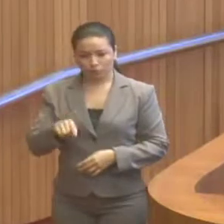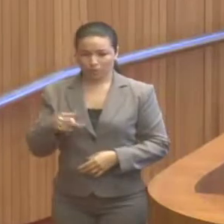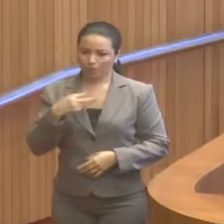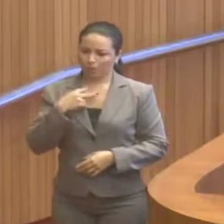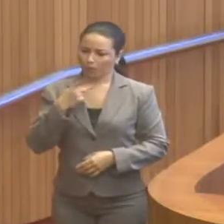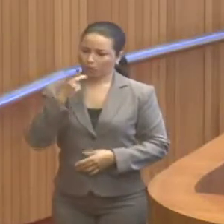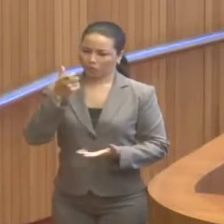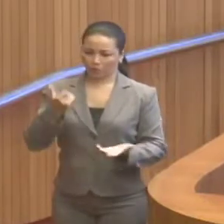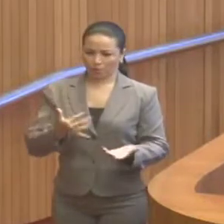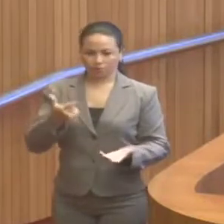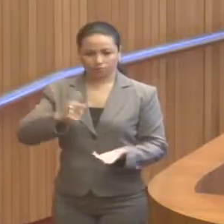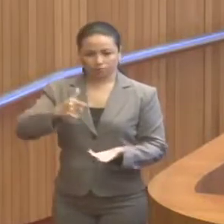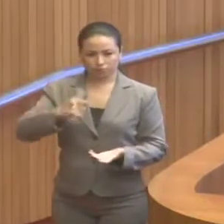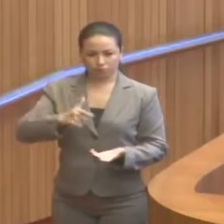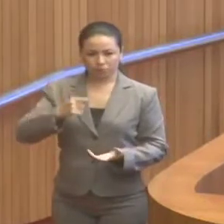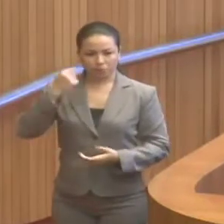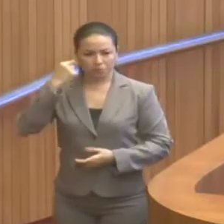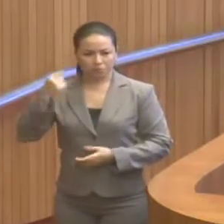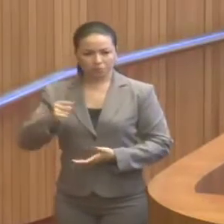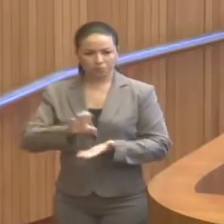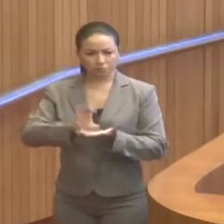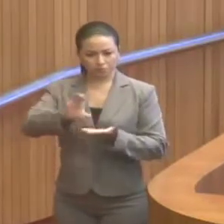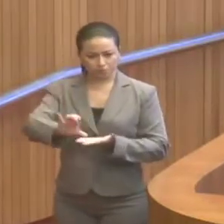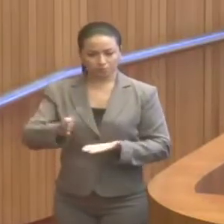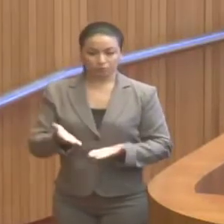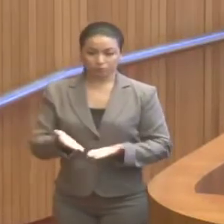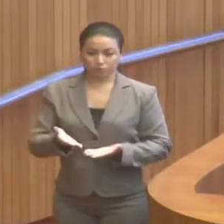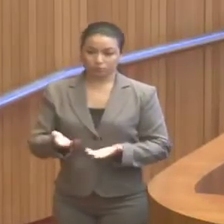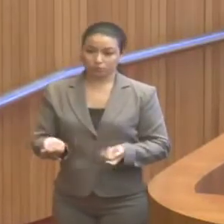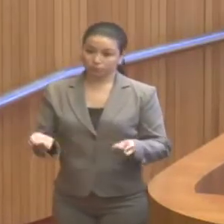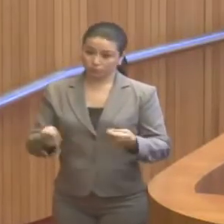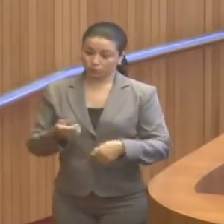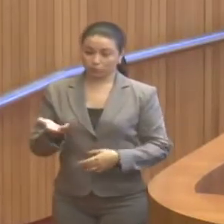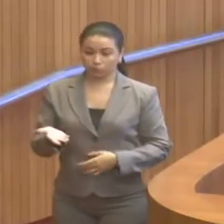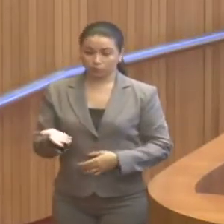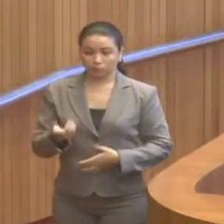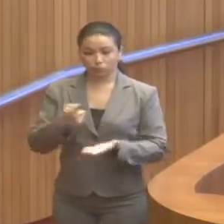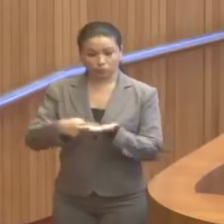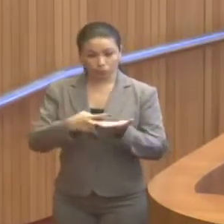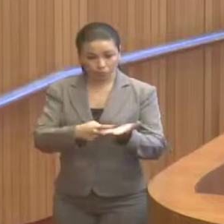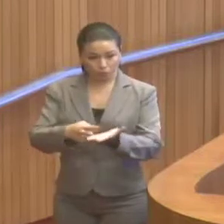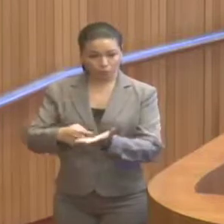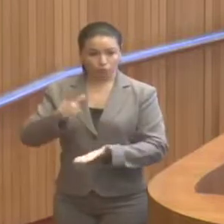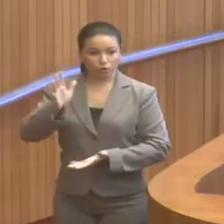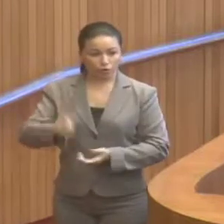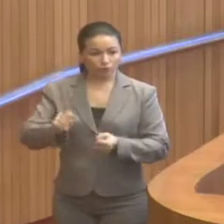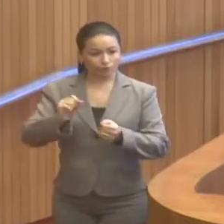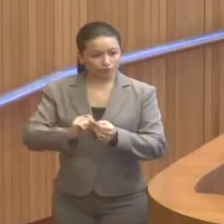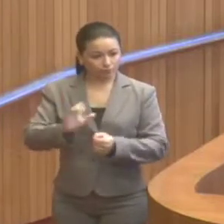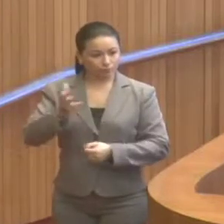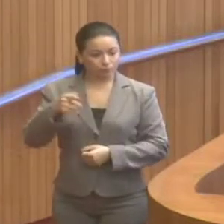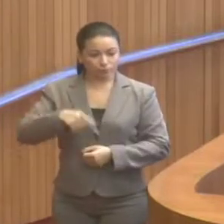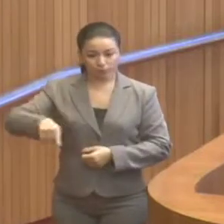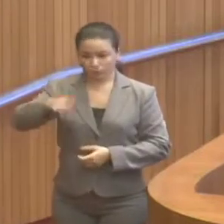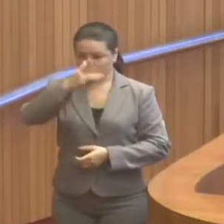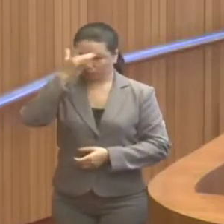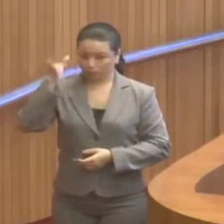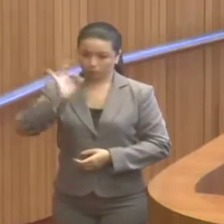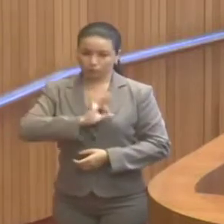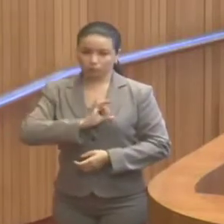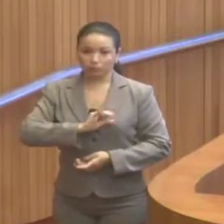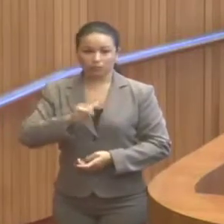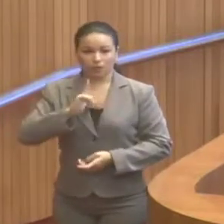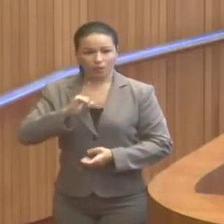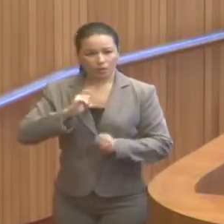pode dizer de que não havia previsão orçamentária. E, consequentemente, o acordo vai ser cumprido e os militares terão